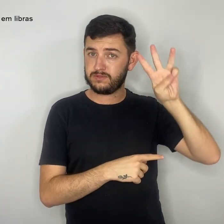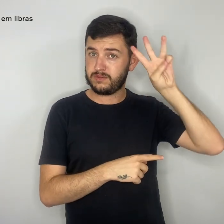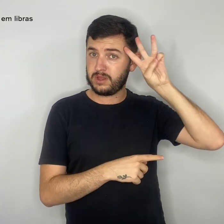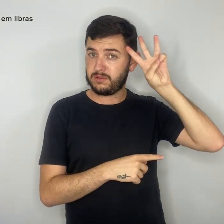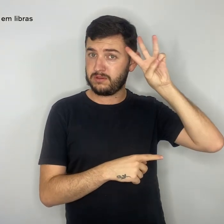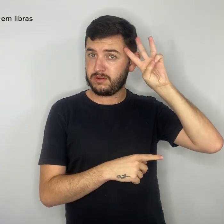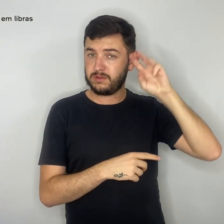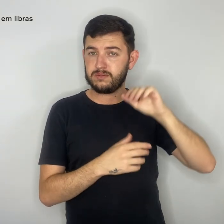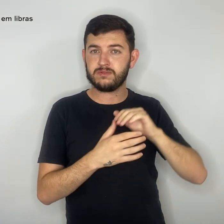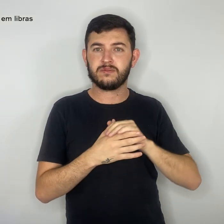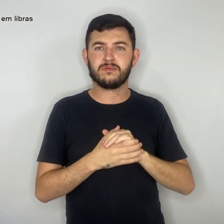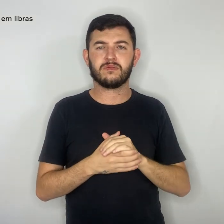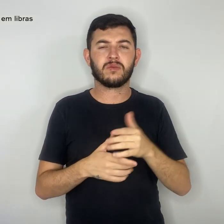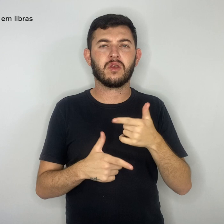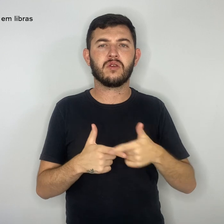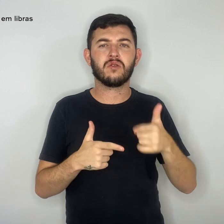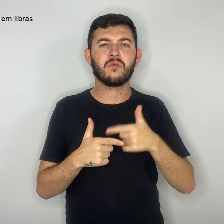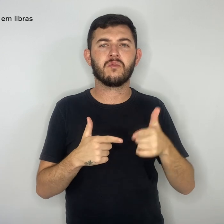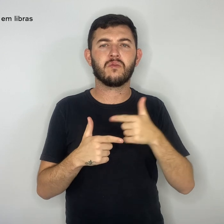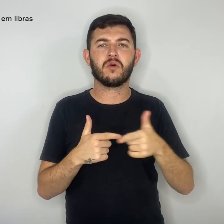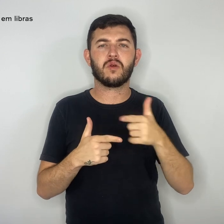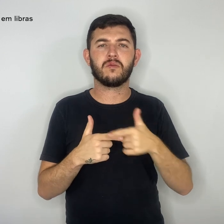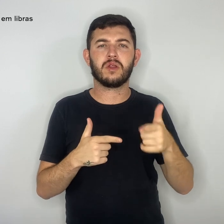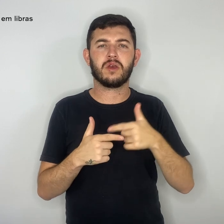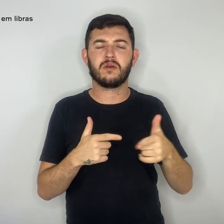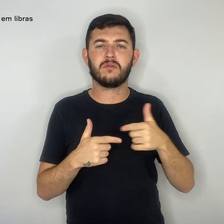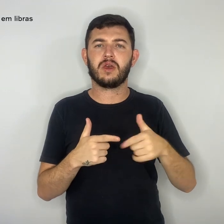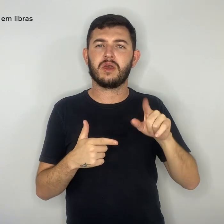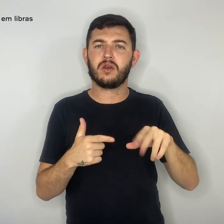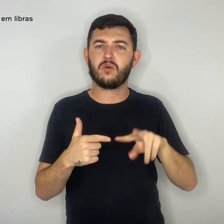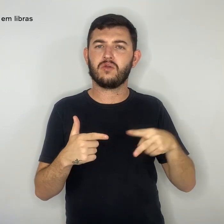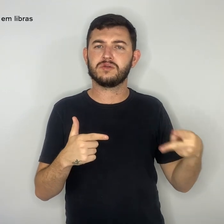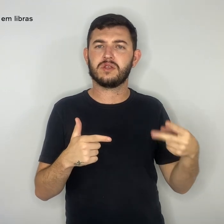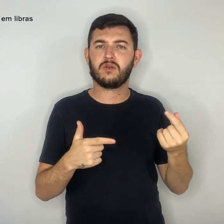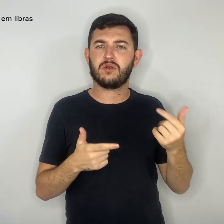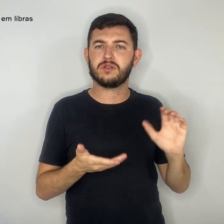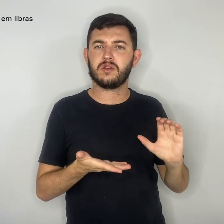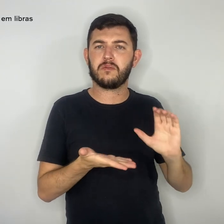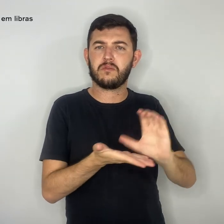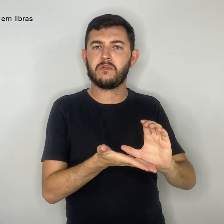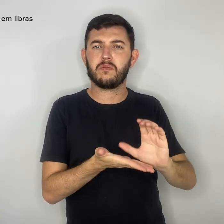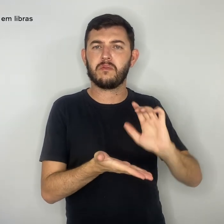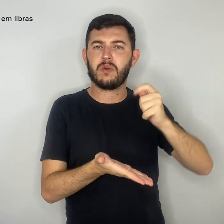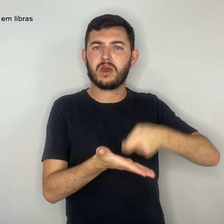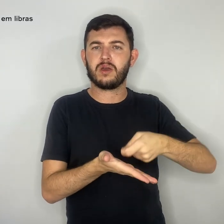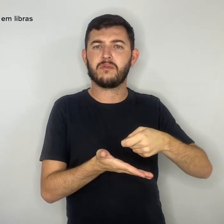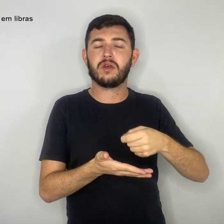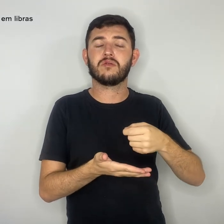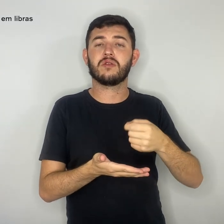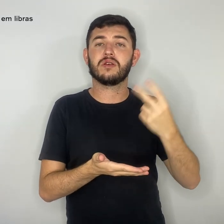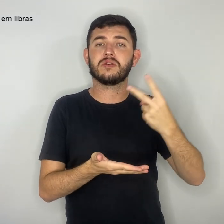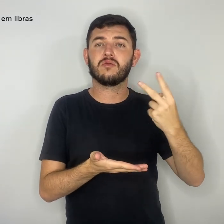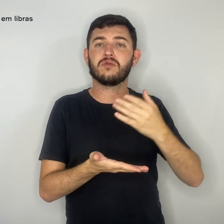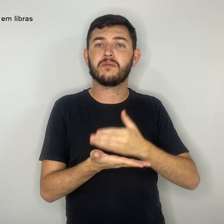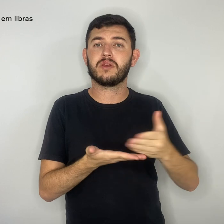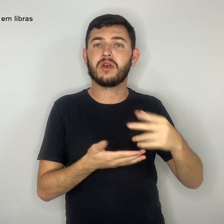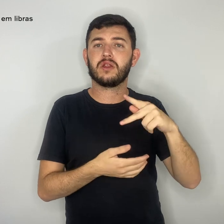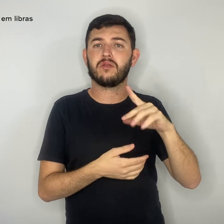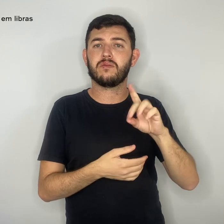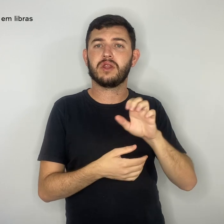dos problemas gerados pelo não pagamento da segunda parcela do PDAF pelo governo do Distrito Federal,